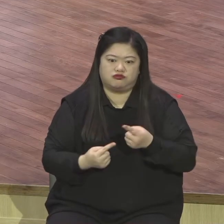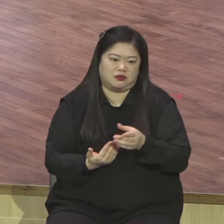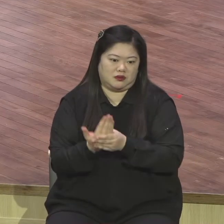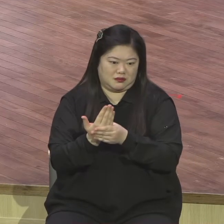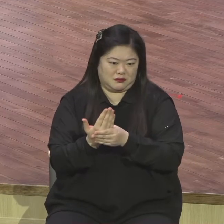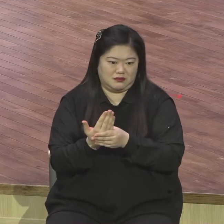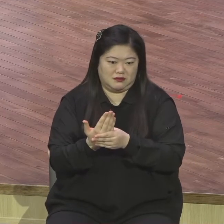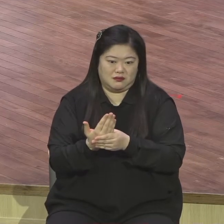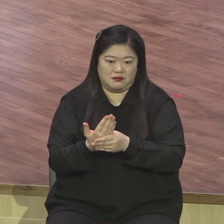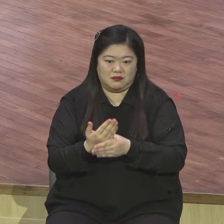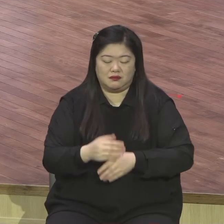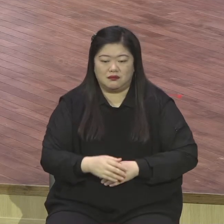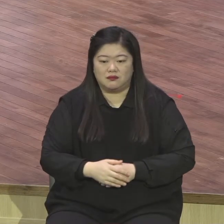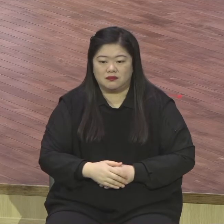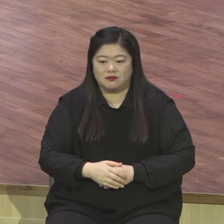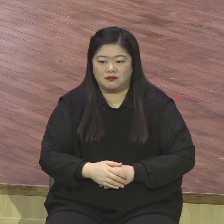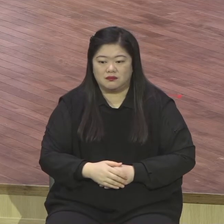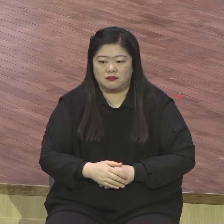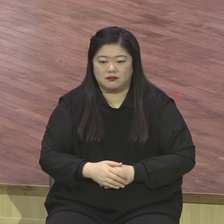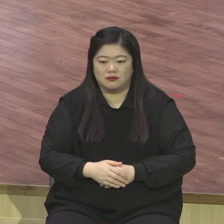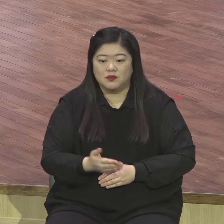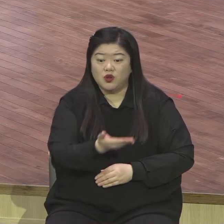여기 절대 속아서 안 됩니다